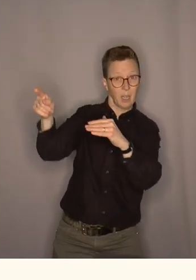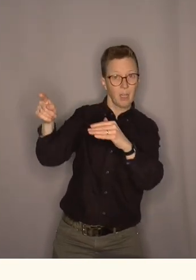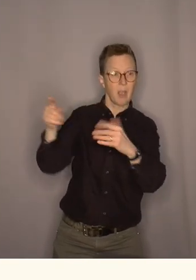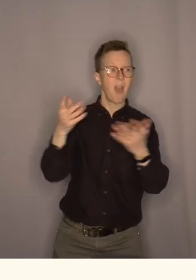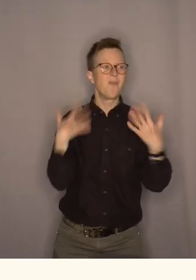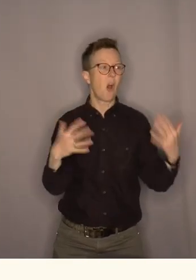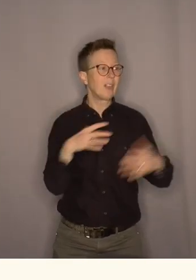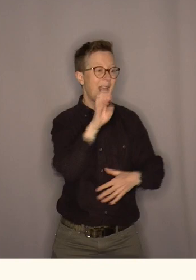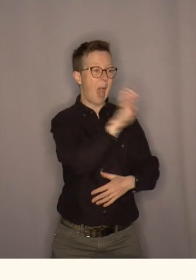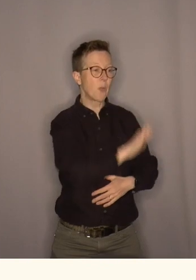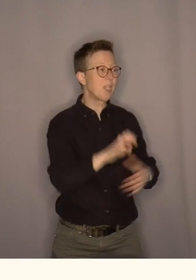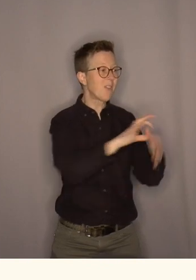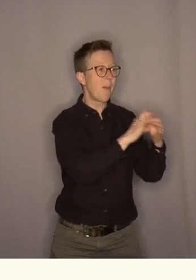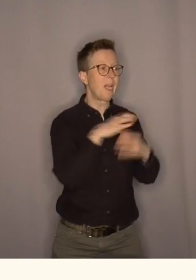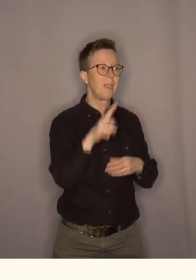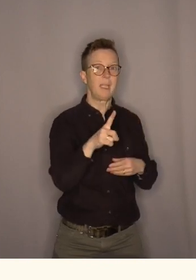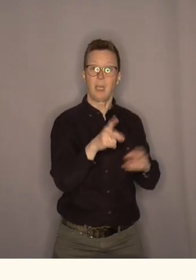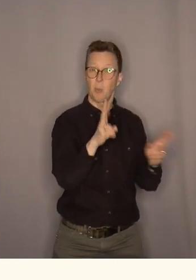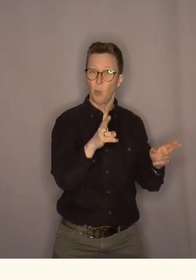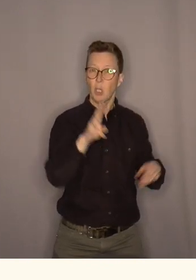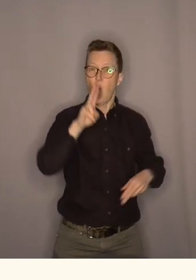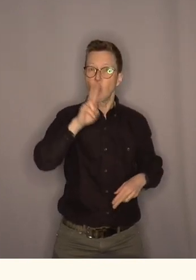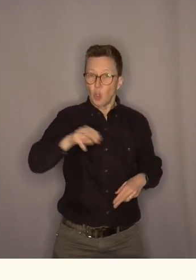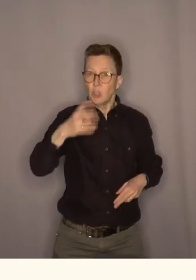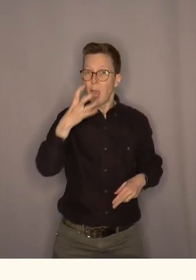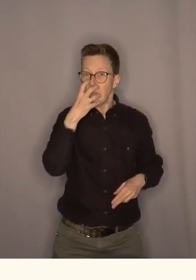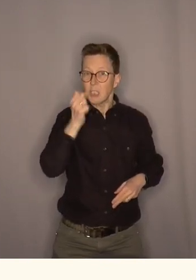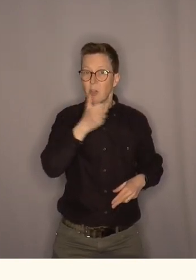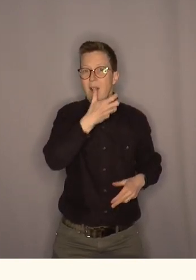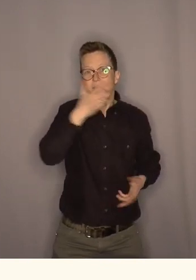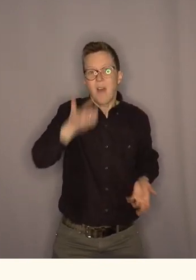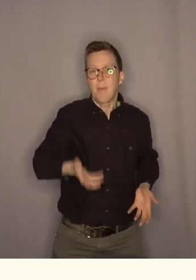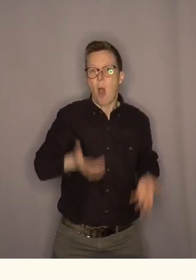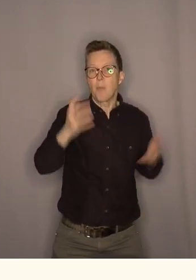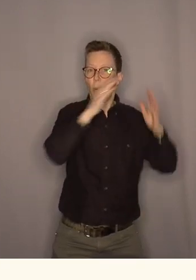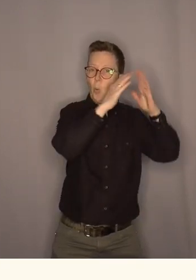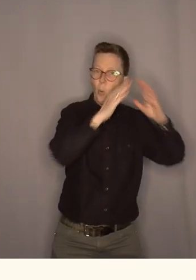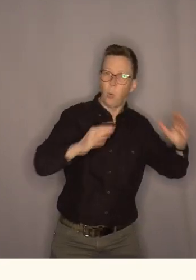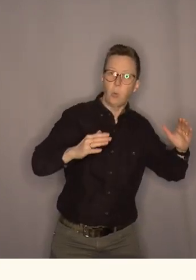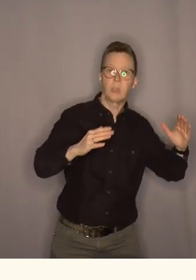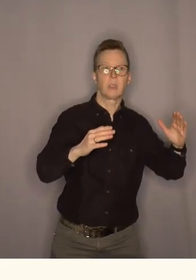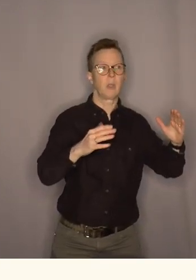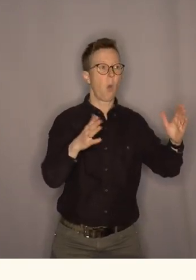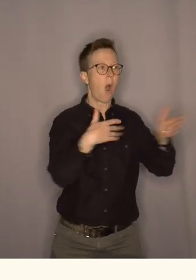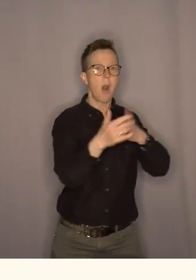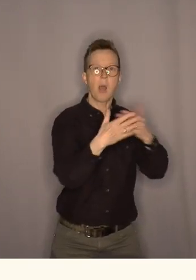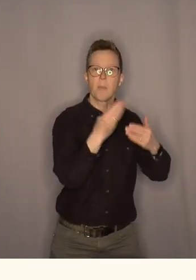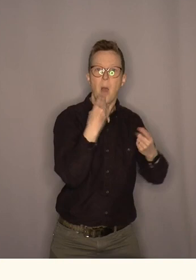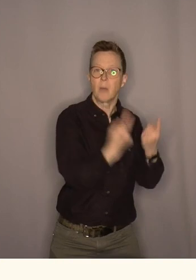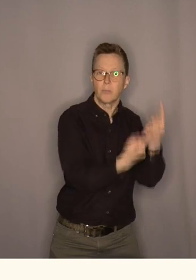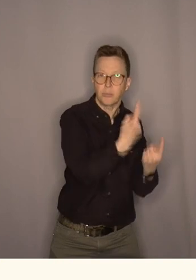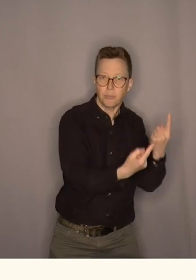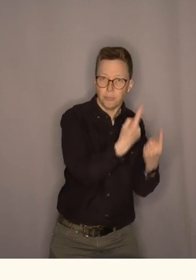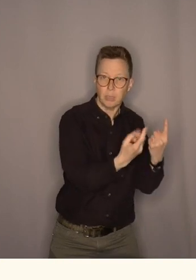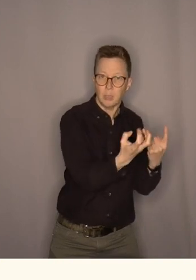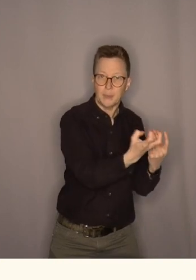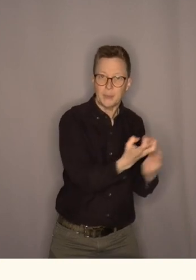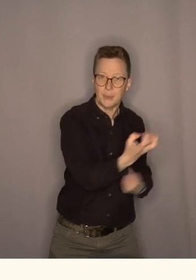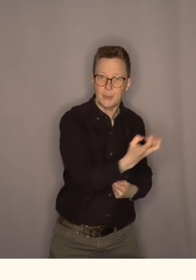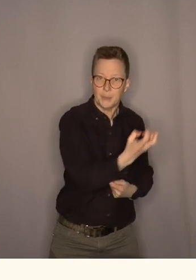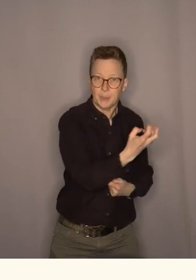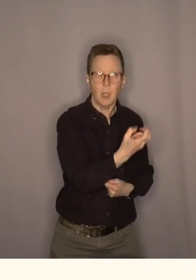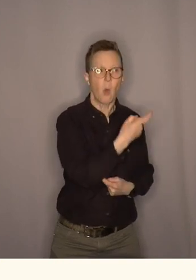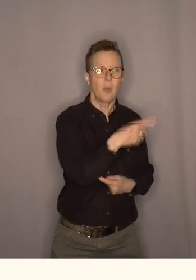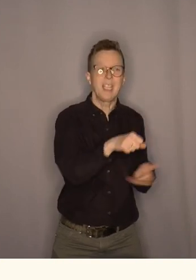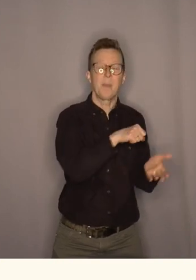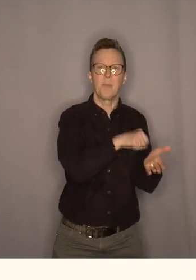Vanlige europeiske familier de bruker jo som kjent norsk gass til å varme opp husene sine og til å lage mat. Og